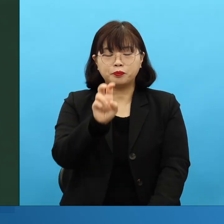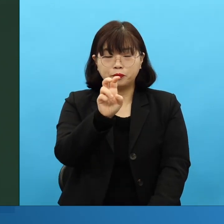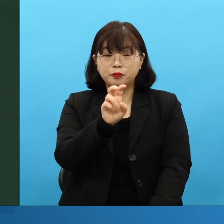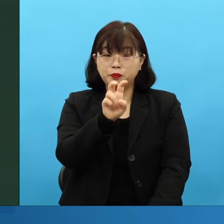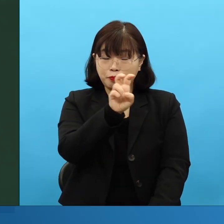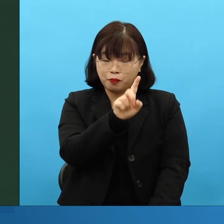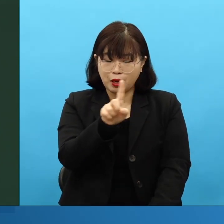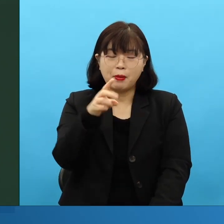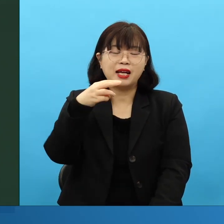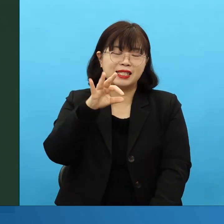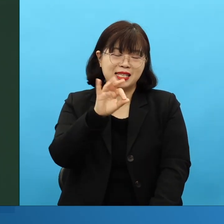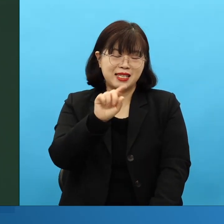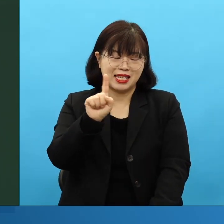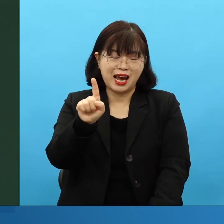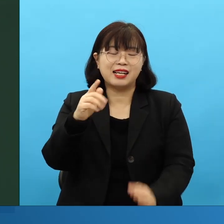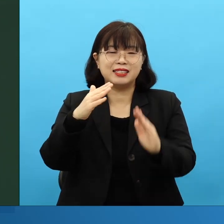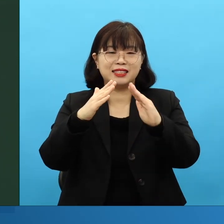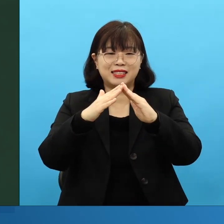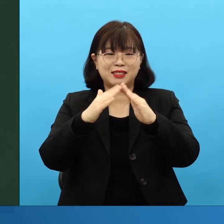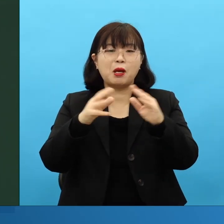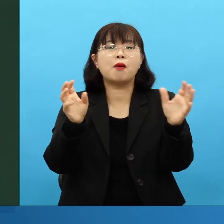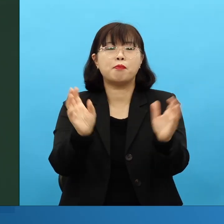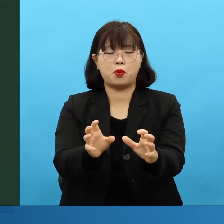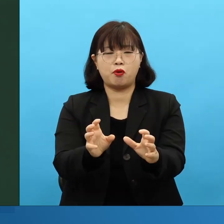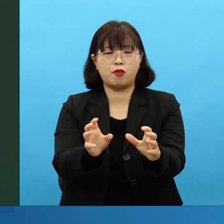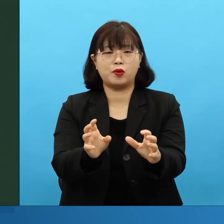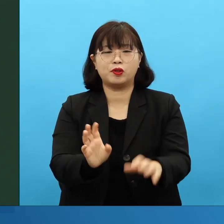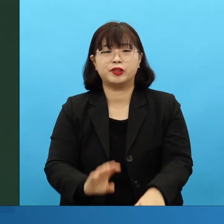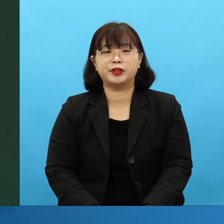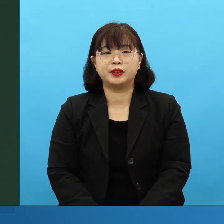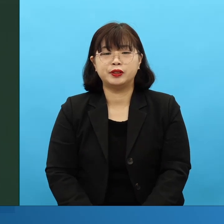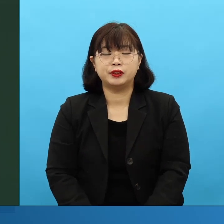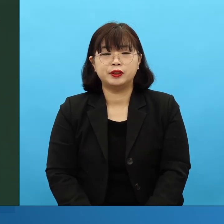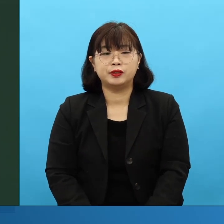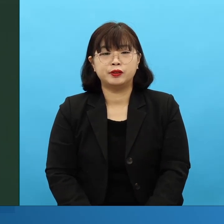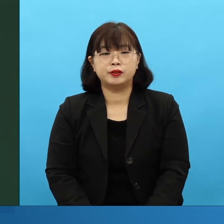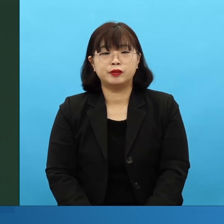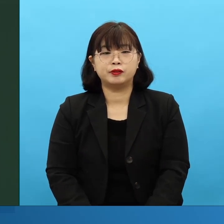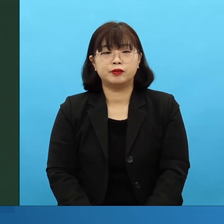부활하고, 이런 큰 사건 날 때도, 가장 거기에 있는 사람도 여자들입니다.